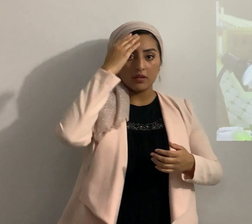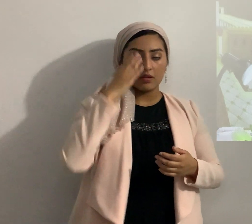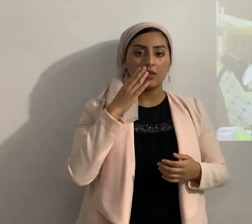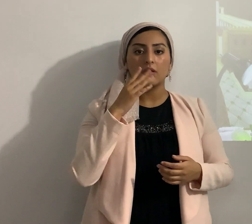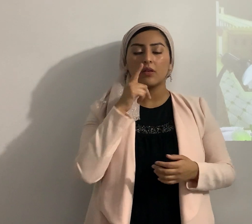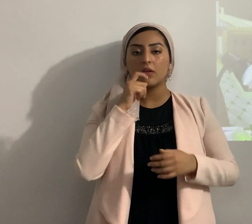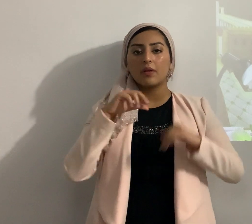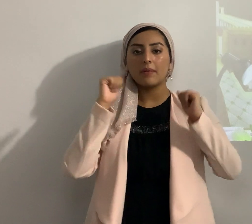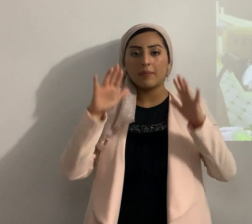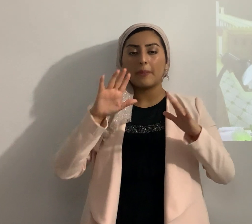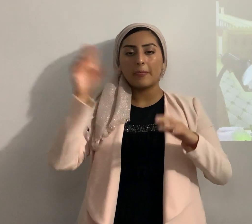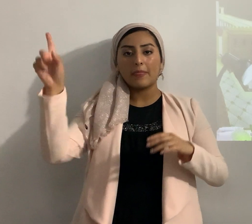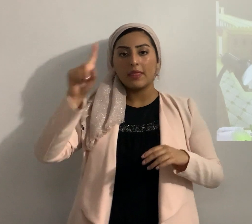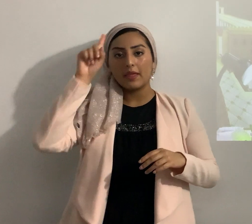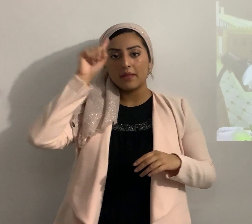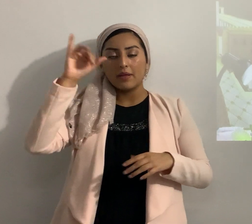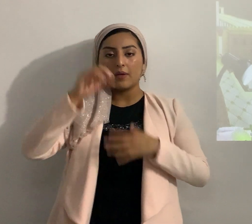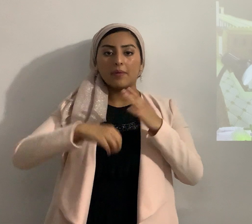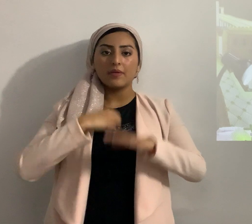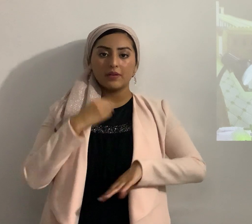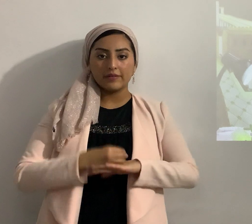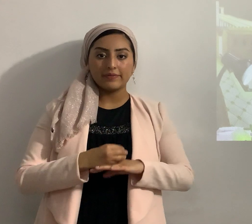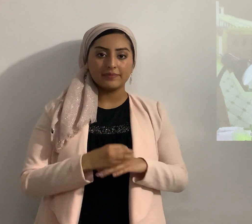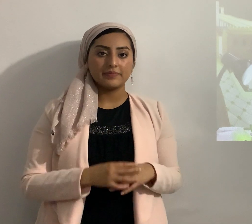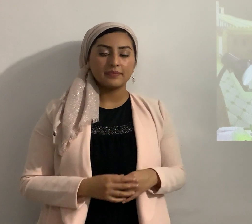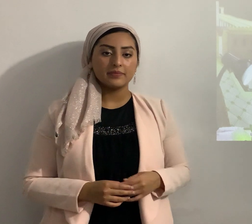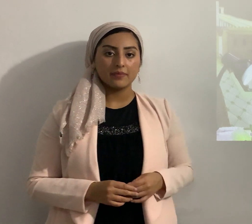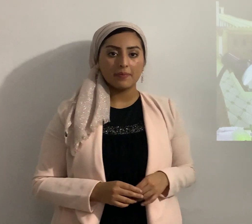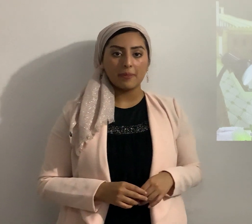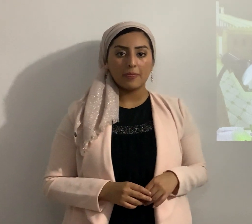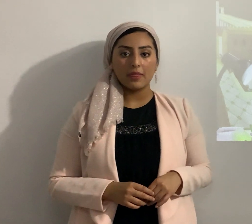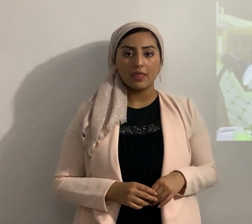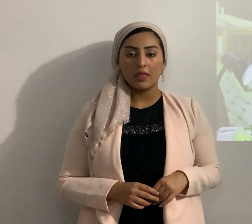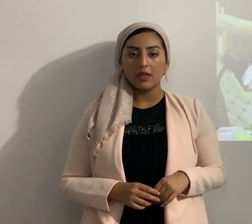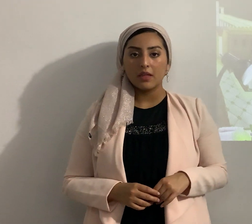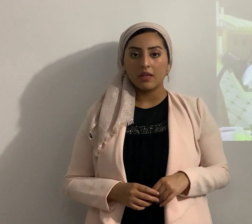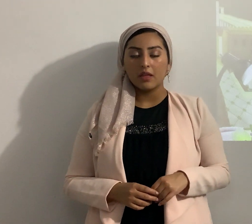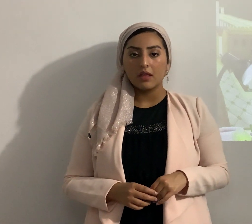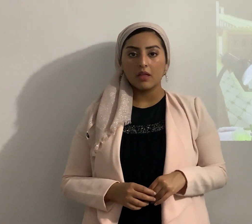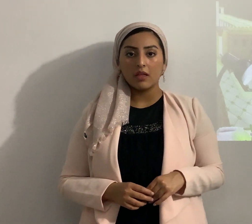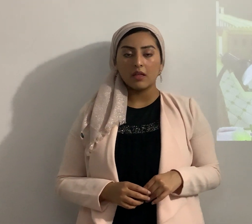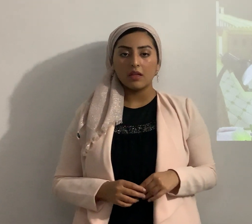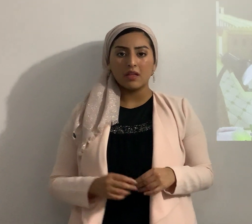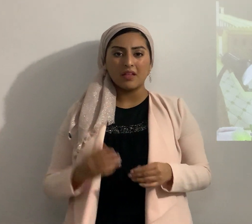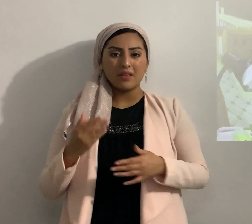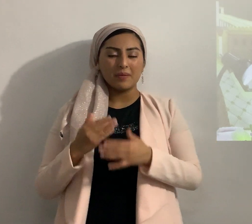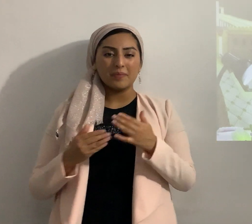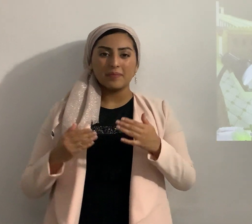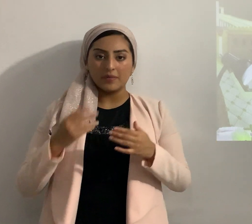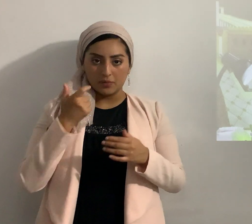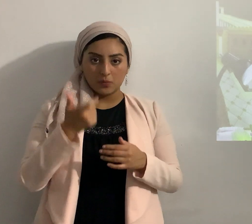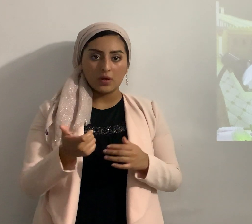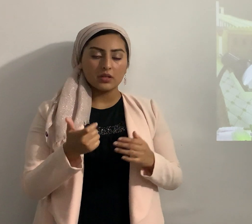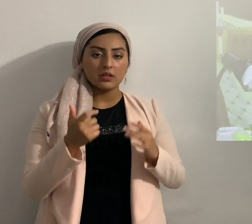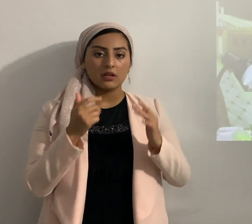bendito por los siglos homen y hasta reptiles y todo ve el video de los reptilianos